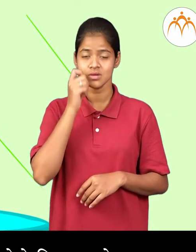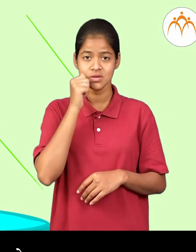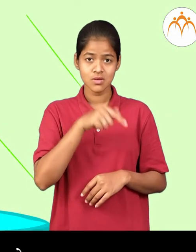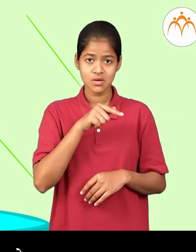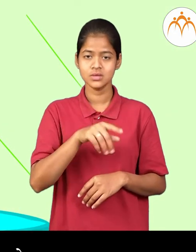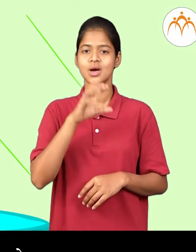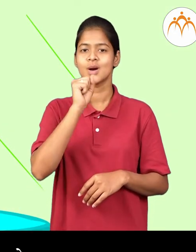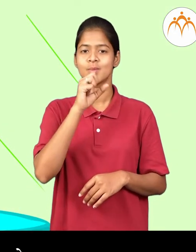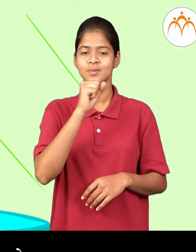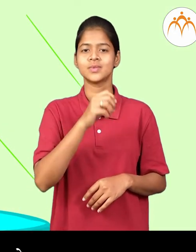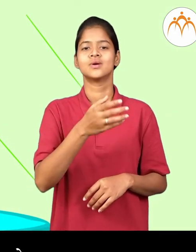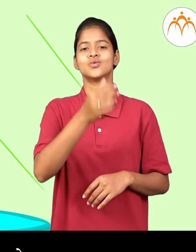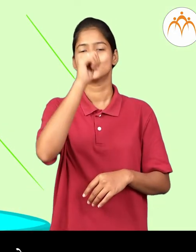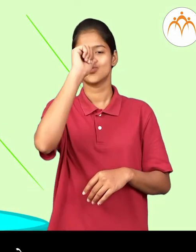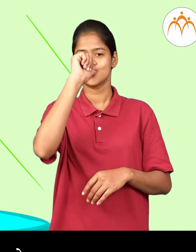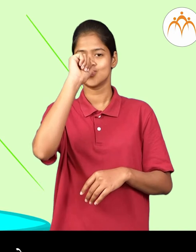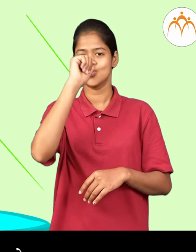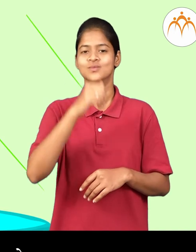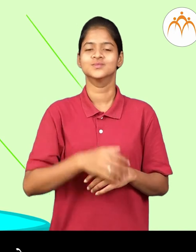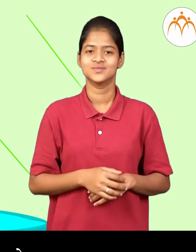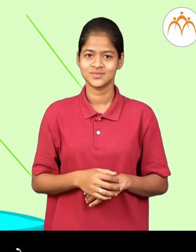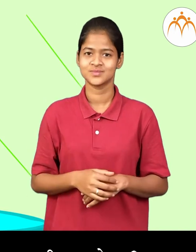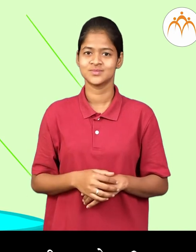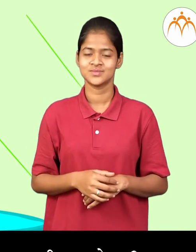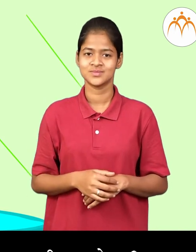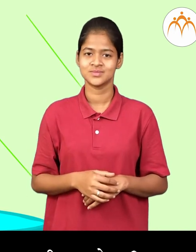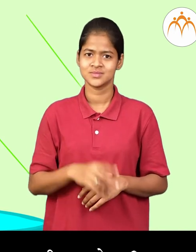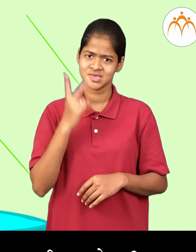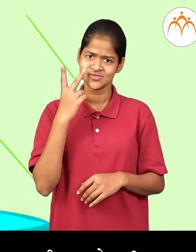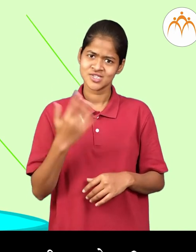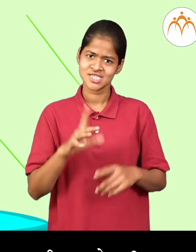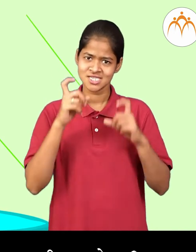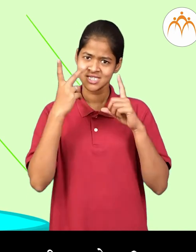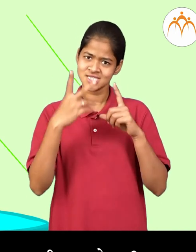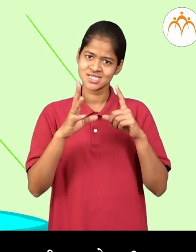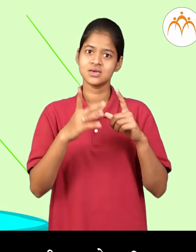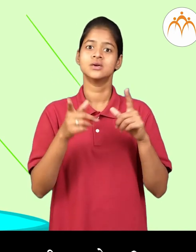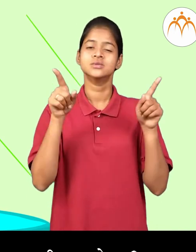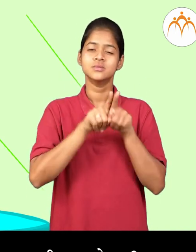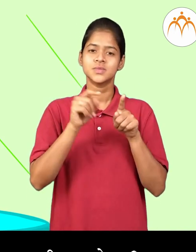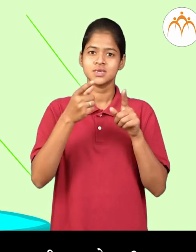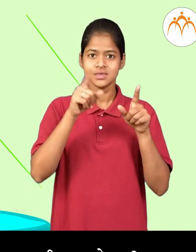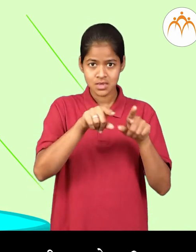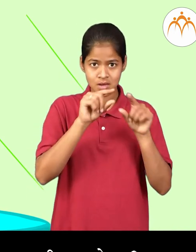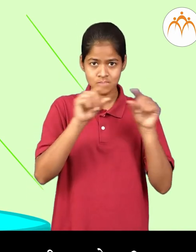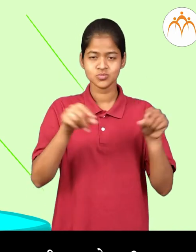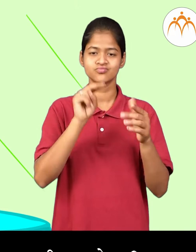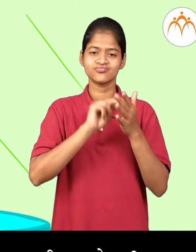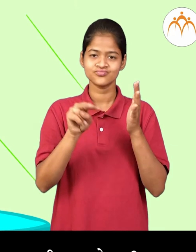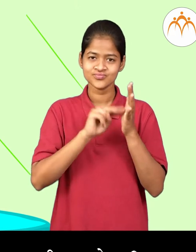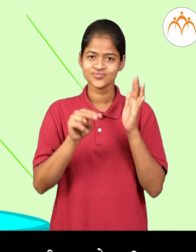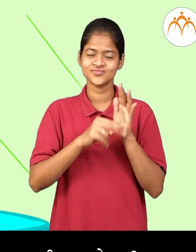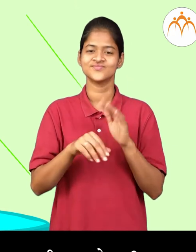मुलगा दूध पीता हे. चित्र बगितलना, चित्रा खालील वाक्य ही